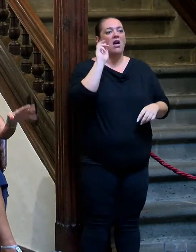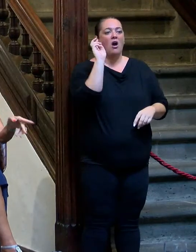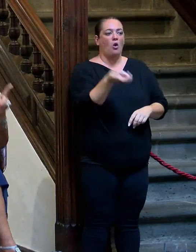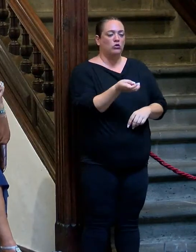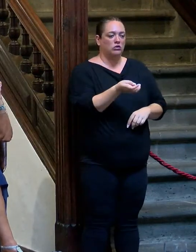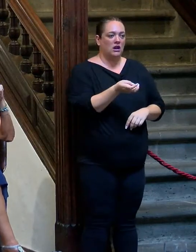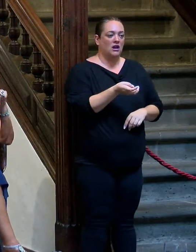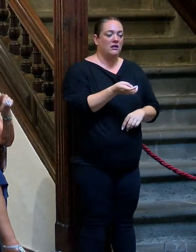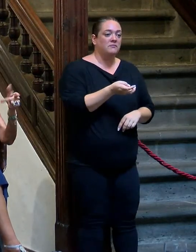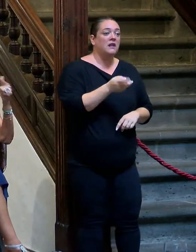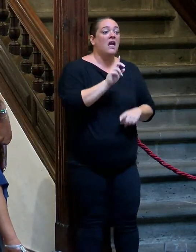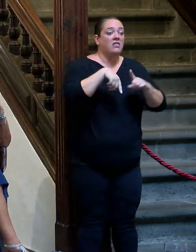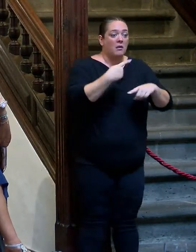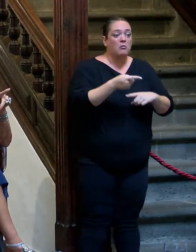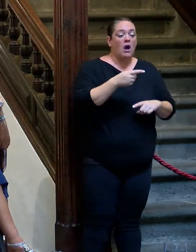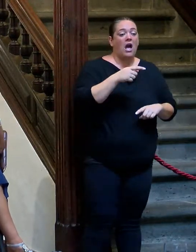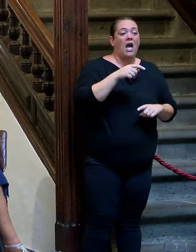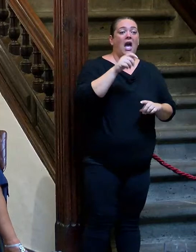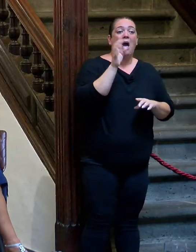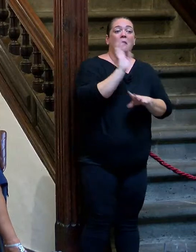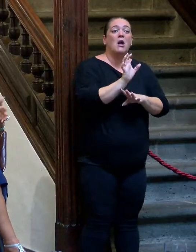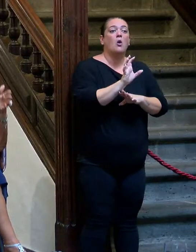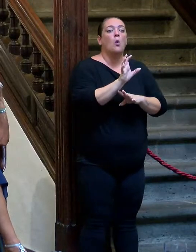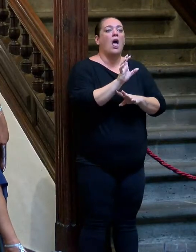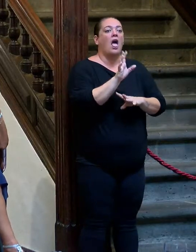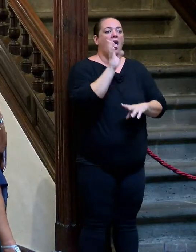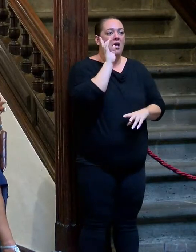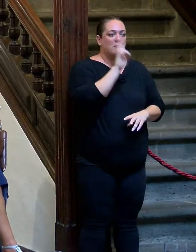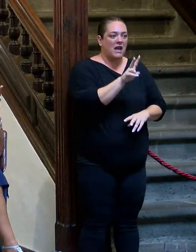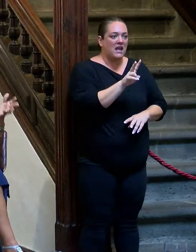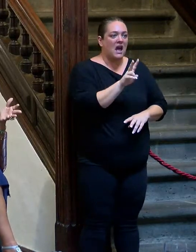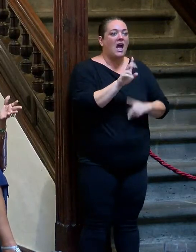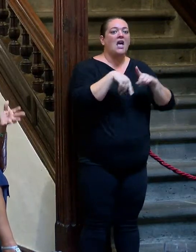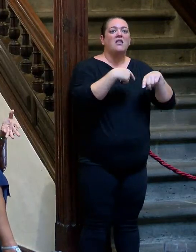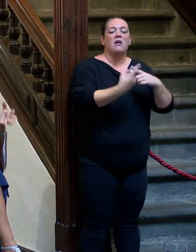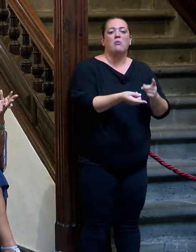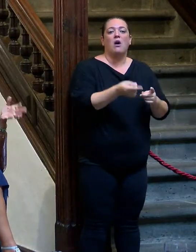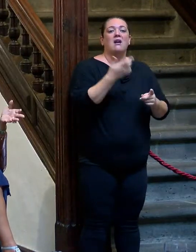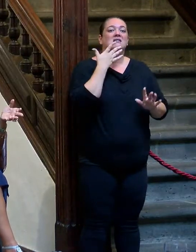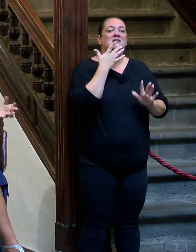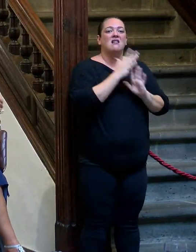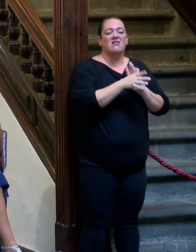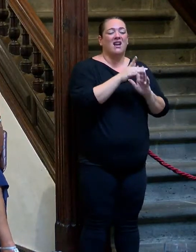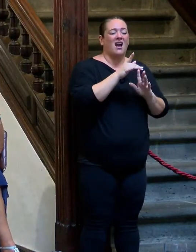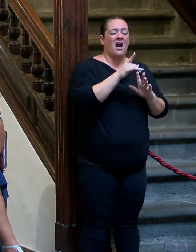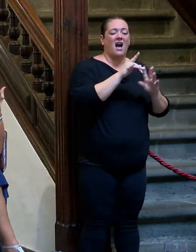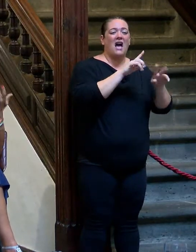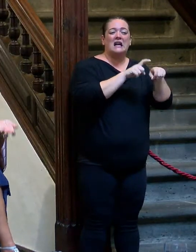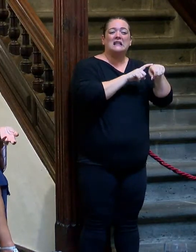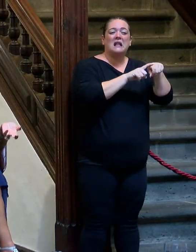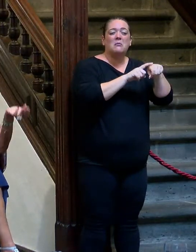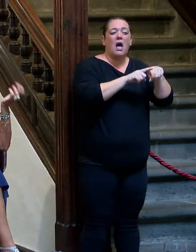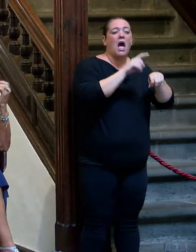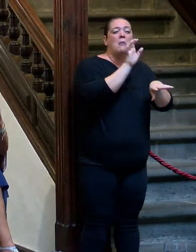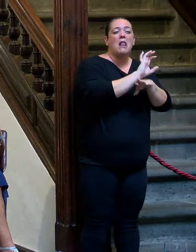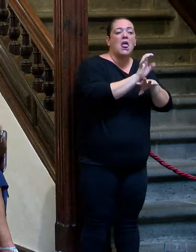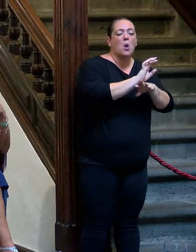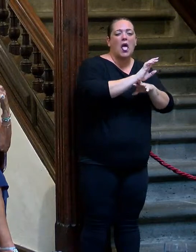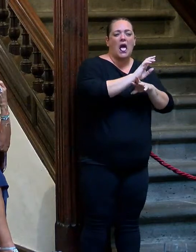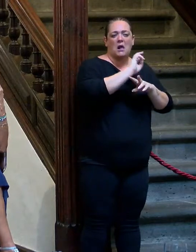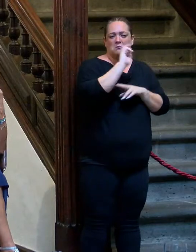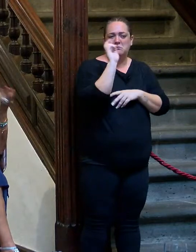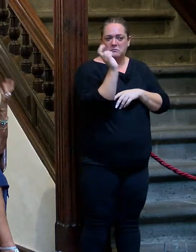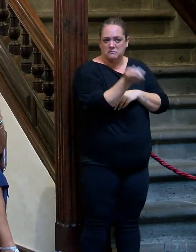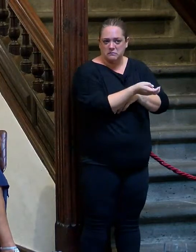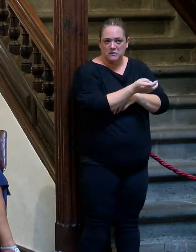Ursula Andrés. Y después veía una película en James Bond contra el Doctor No. Y después veía a Fantomas, que es una película de Luis Funes, con Romadé